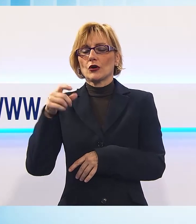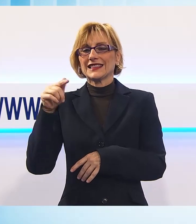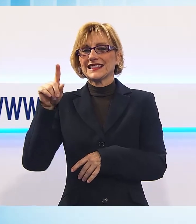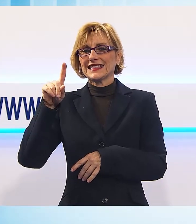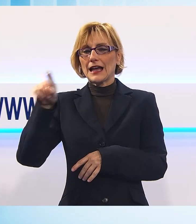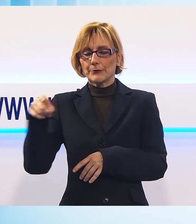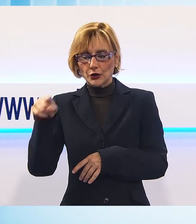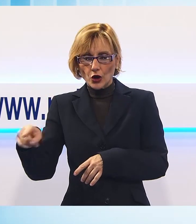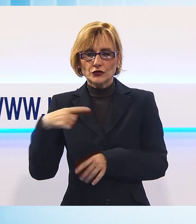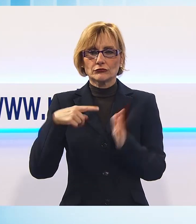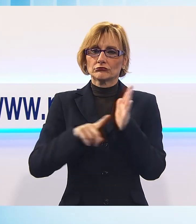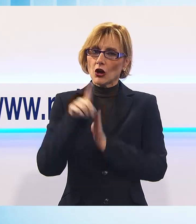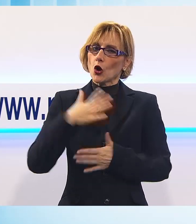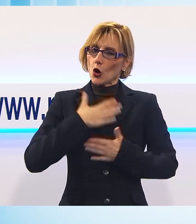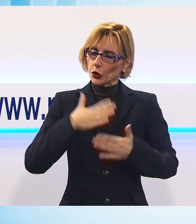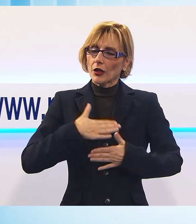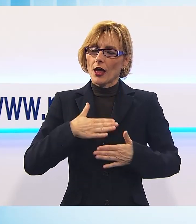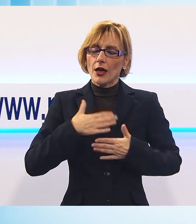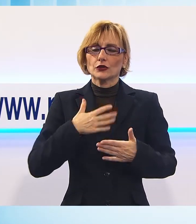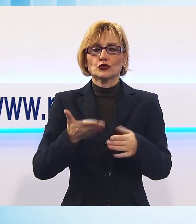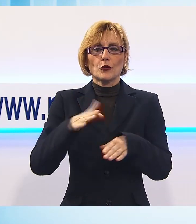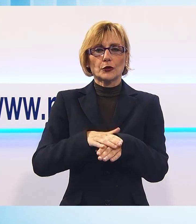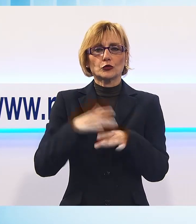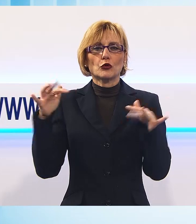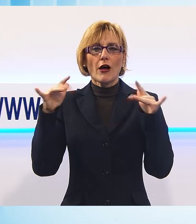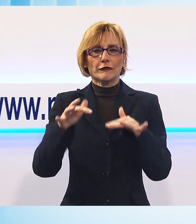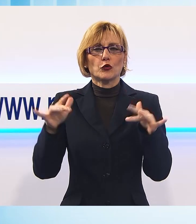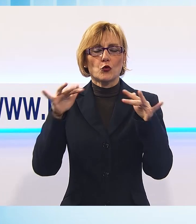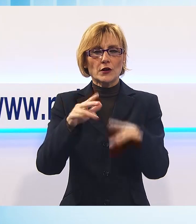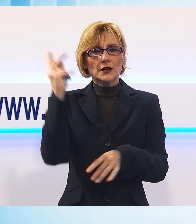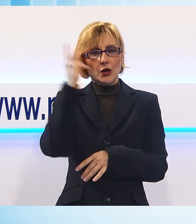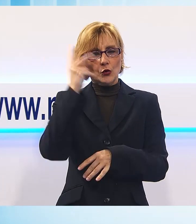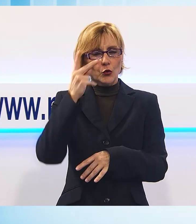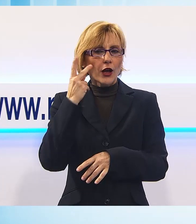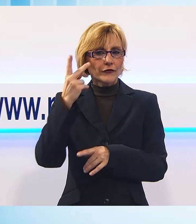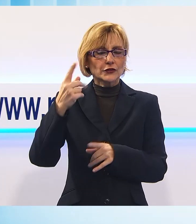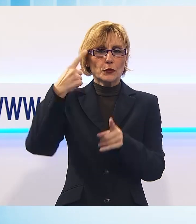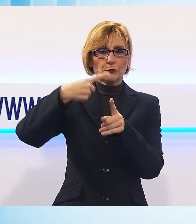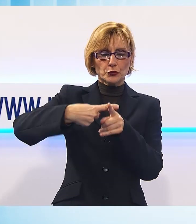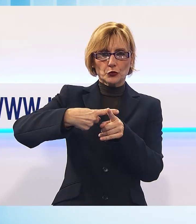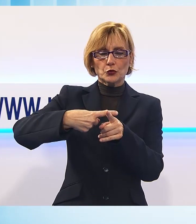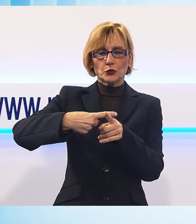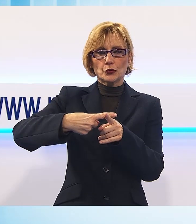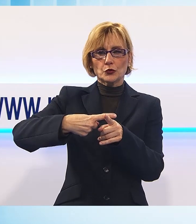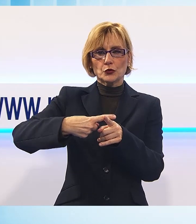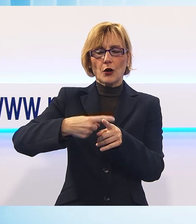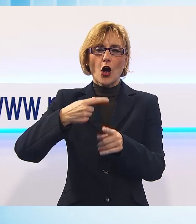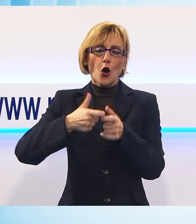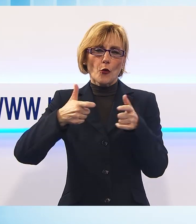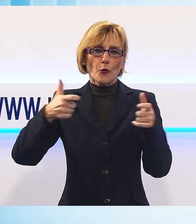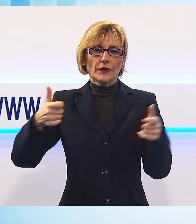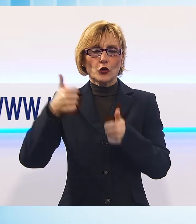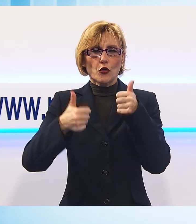consultazioni soprattutto per quanto riguarda il dato dell'affluenza che in Lucchesia ha visto aumentare i votanti rispetto alle scorse